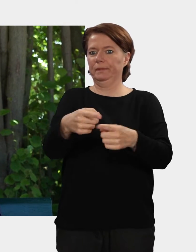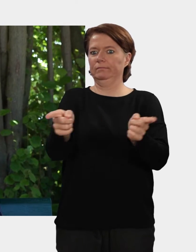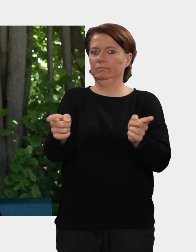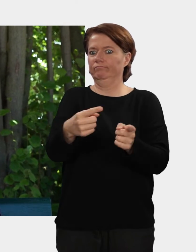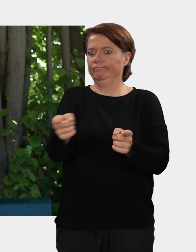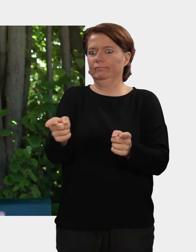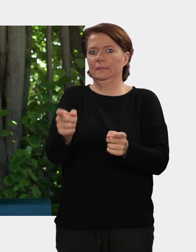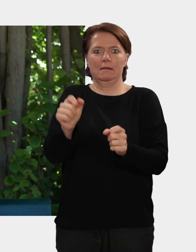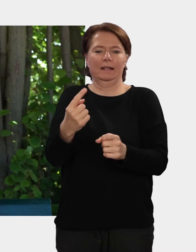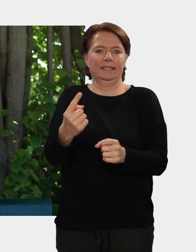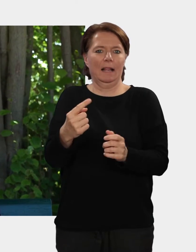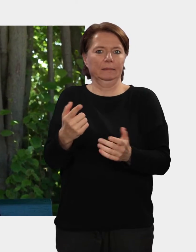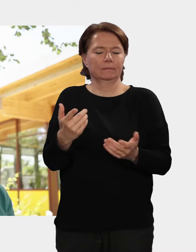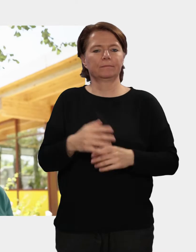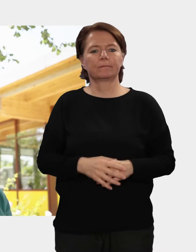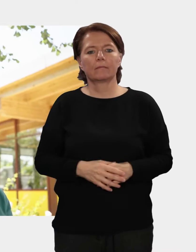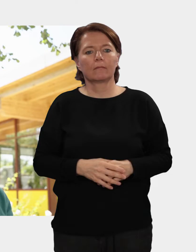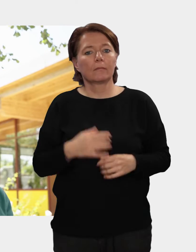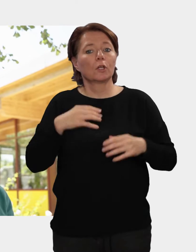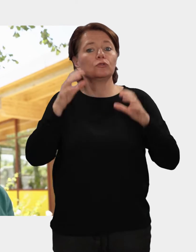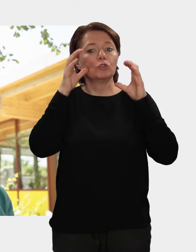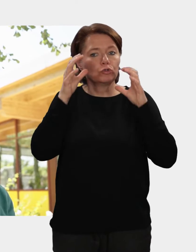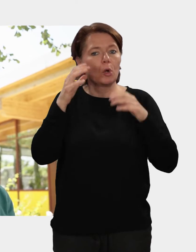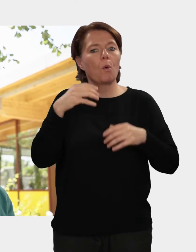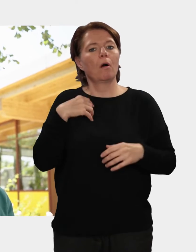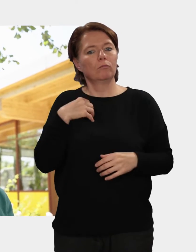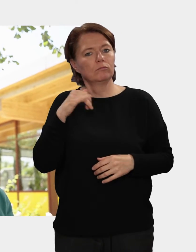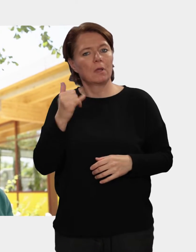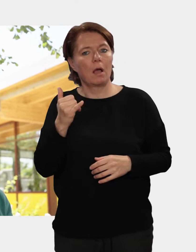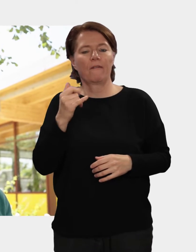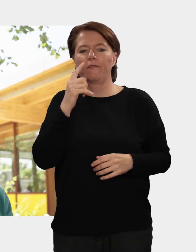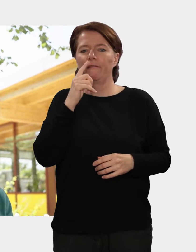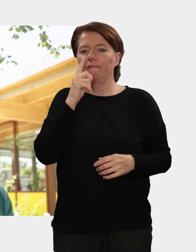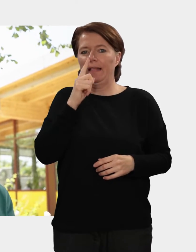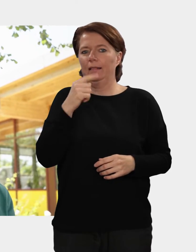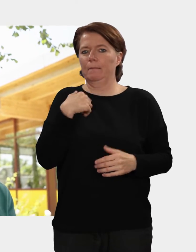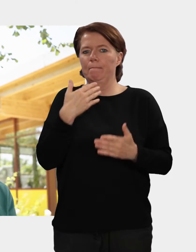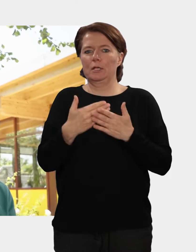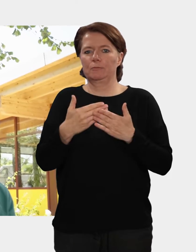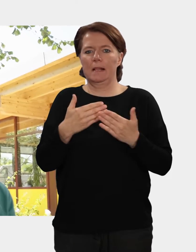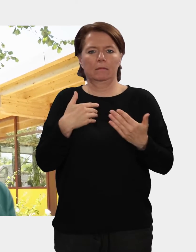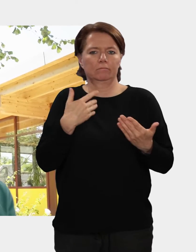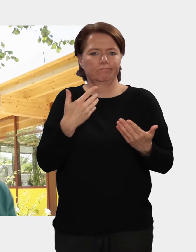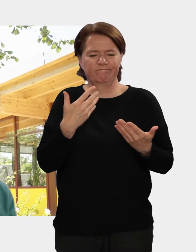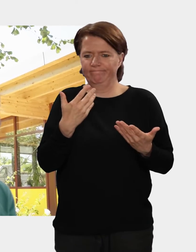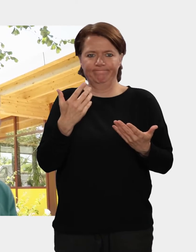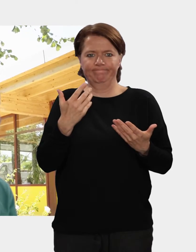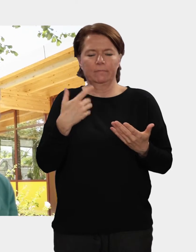Gruppe sind, die was unternehmen kann. Ja, als Zuschauer einschalten, ganz logisch. Und wenn es nur ist, man ruft die Polizei oder man alarmiert wen anders,